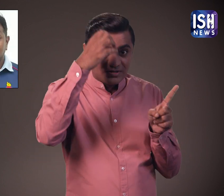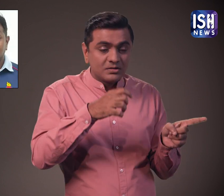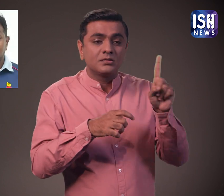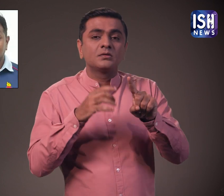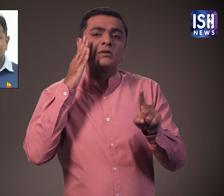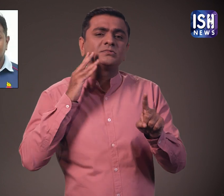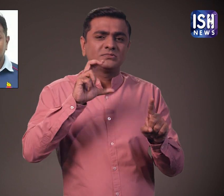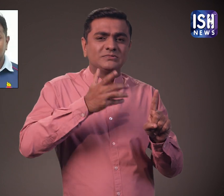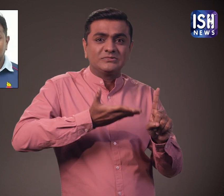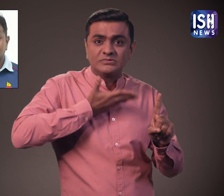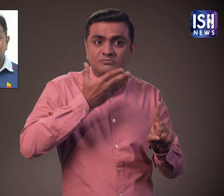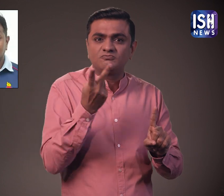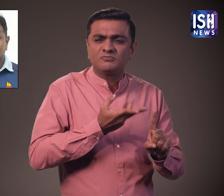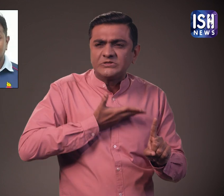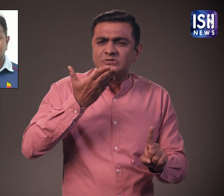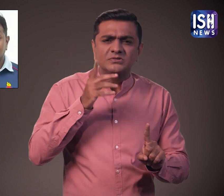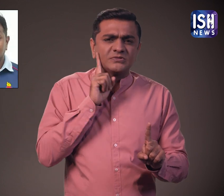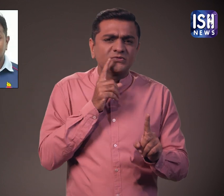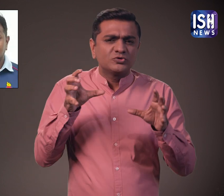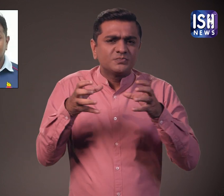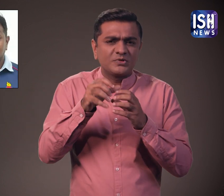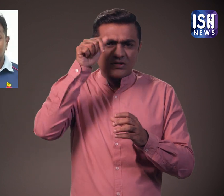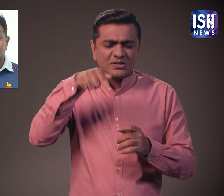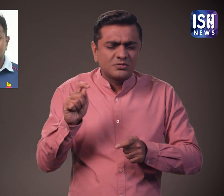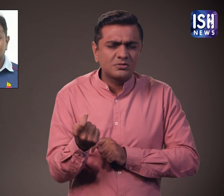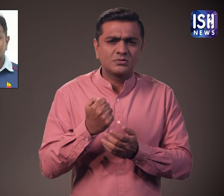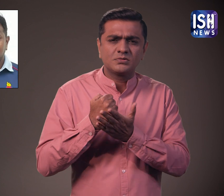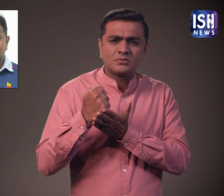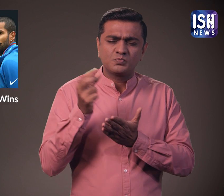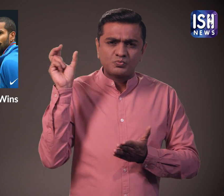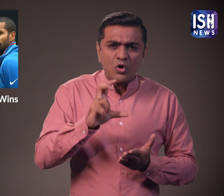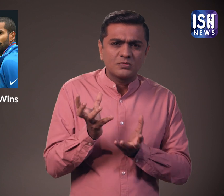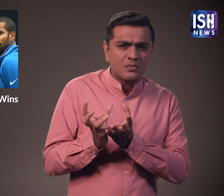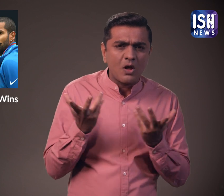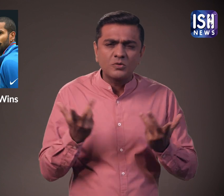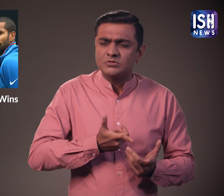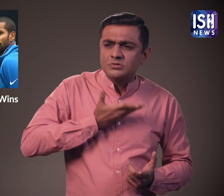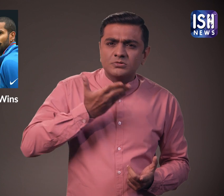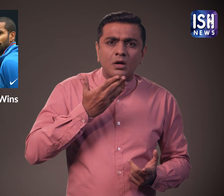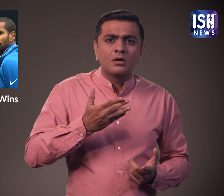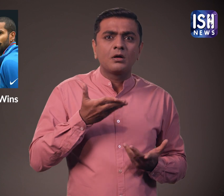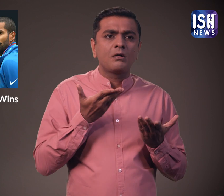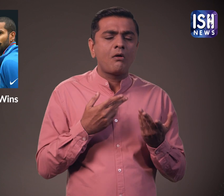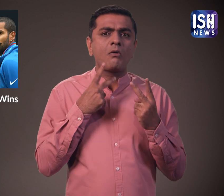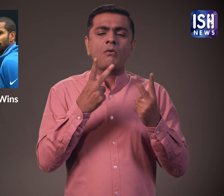की।